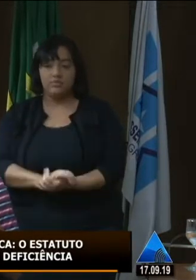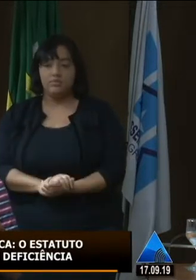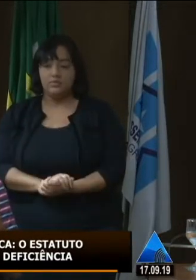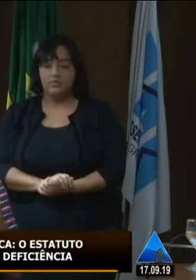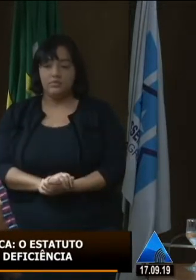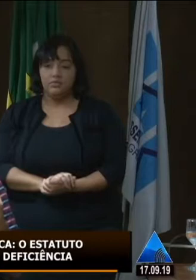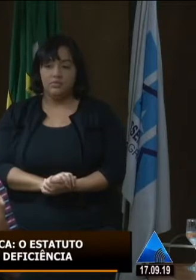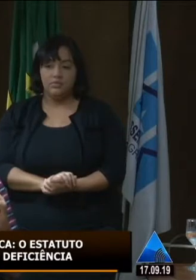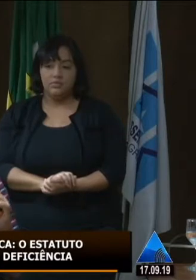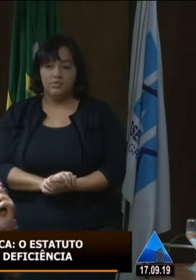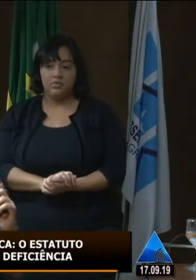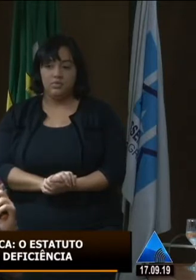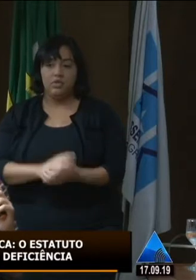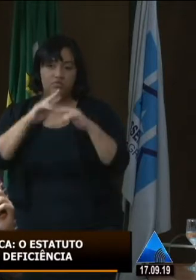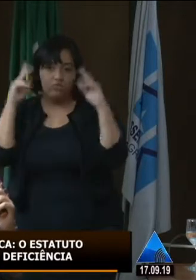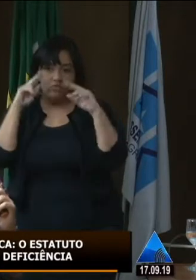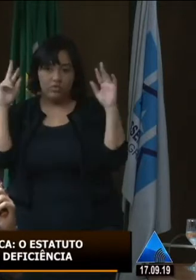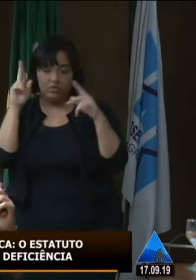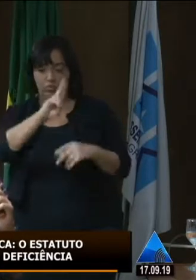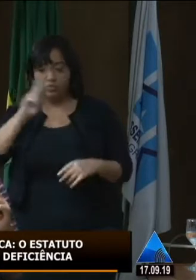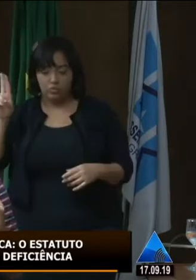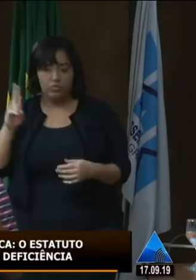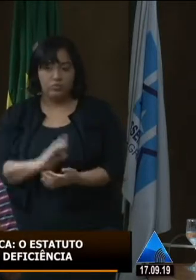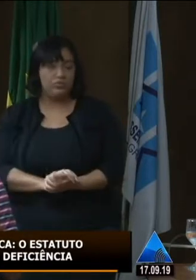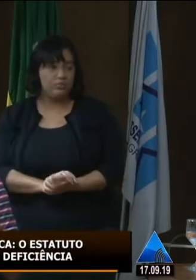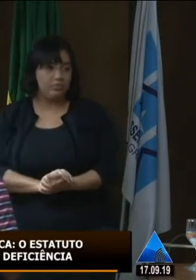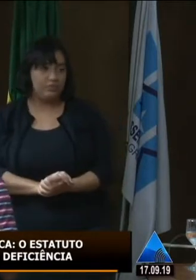CRI, que hoje não tem mais nem essa nomenclatura. Acho que é SER, né?